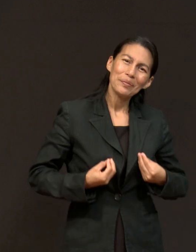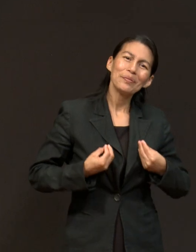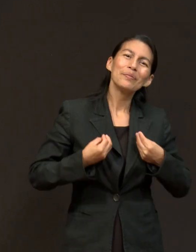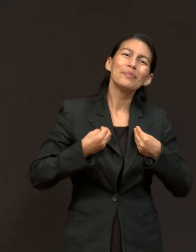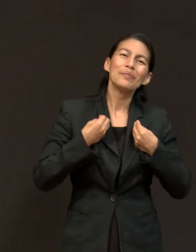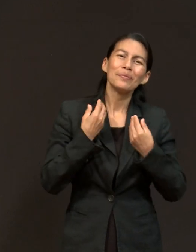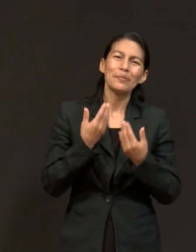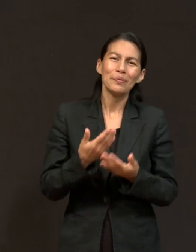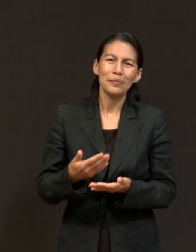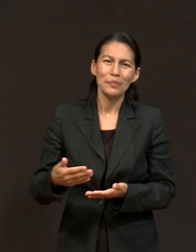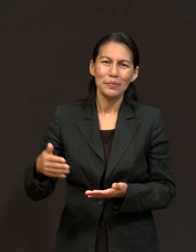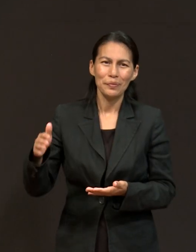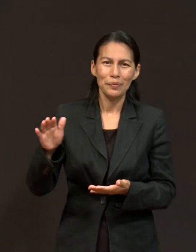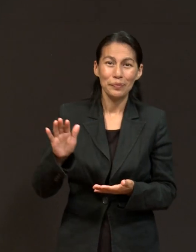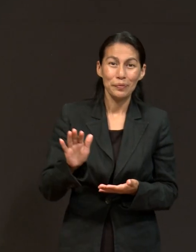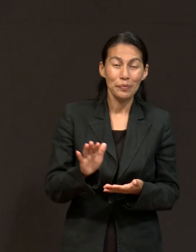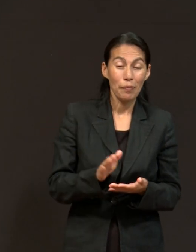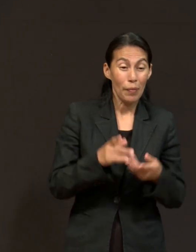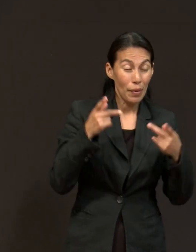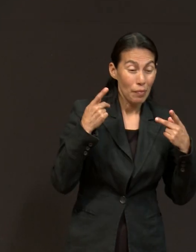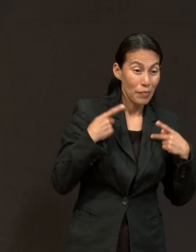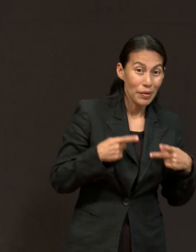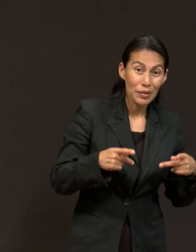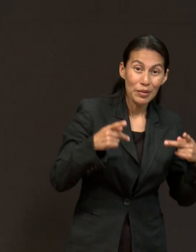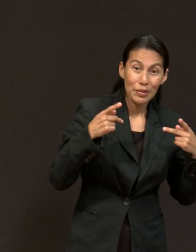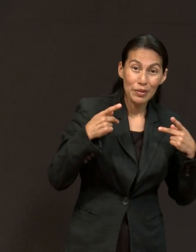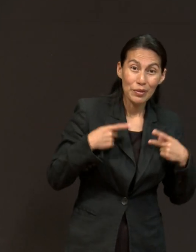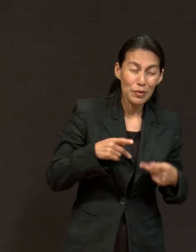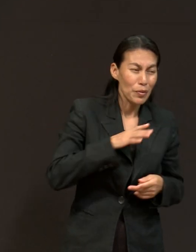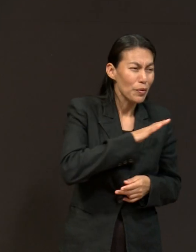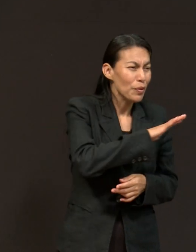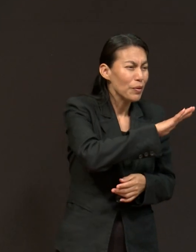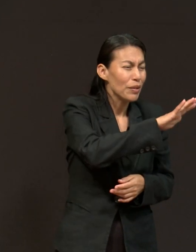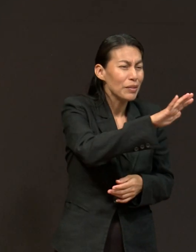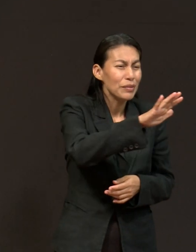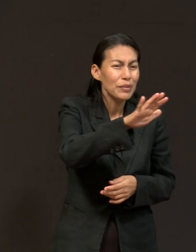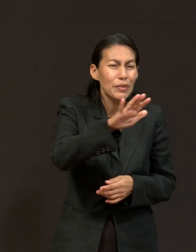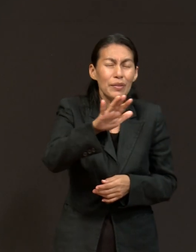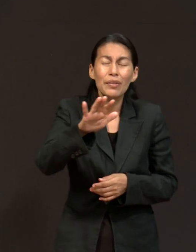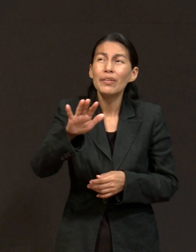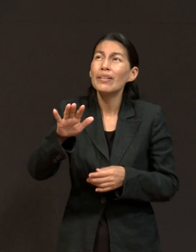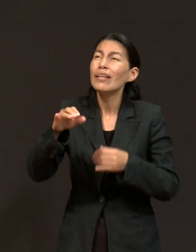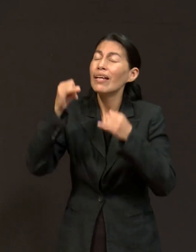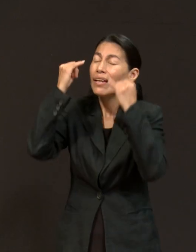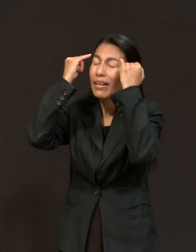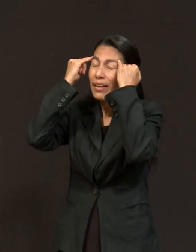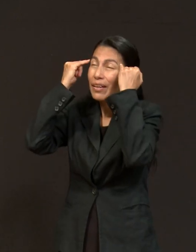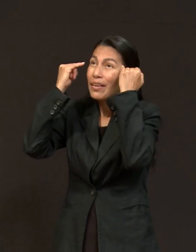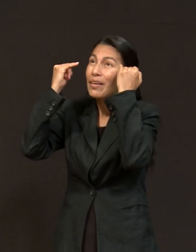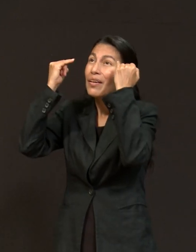El que habita el abrigo de